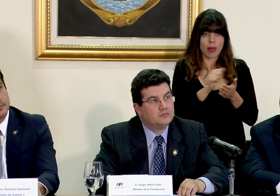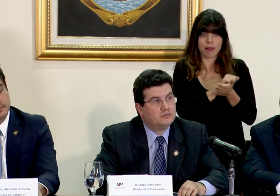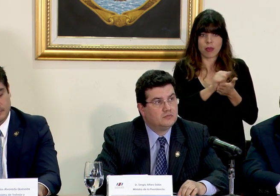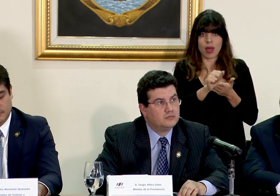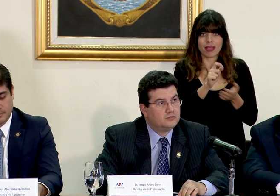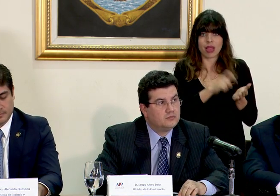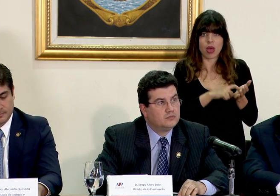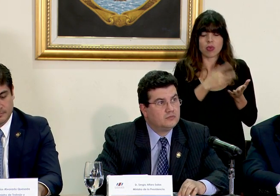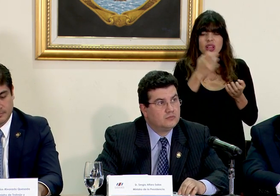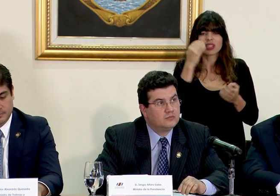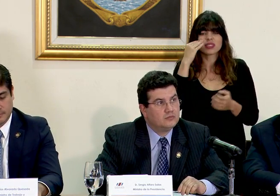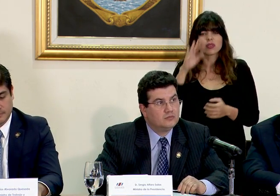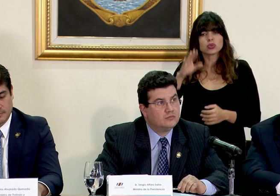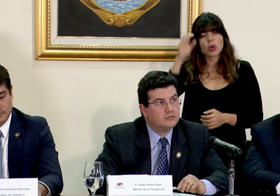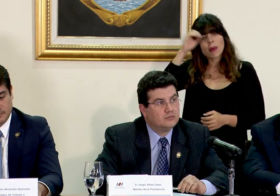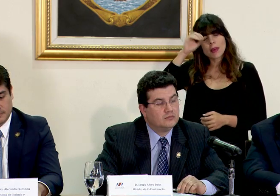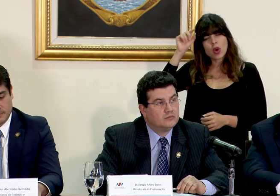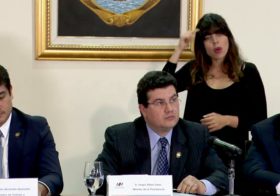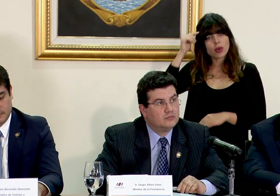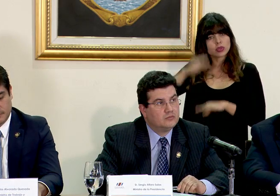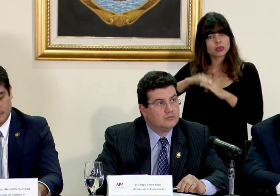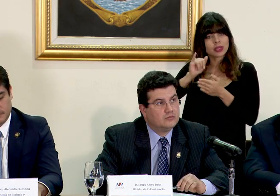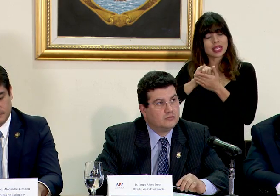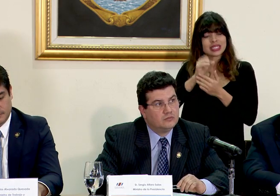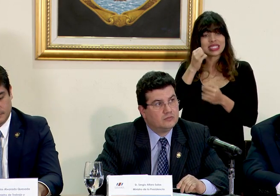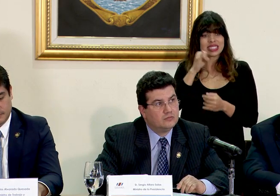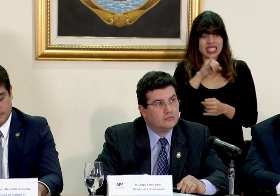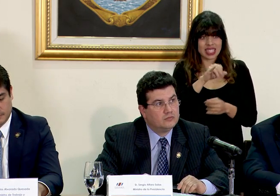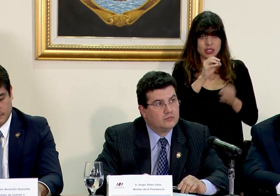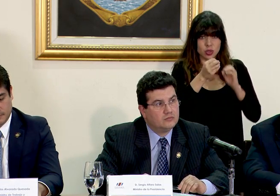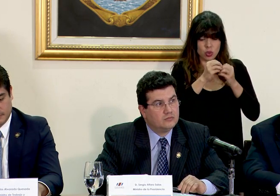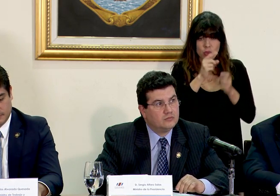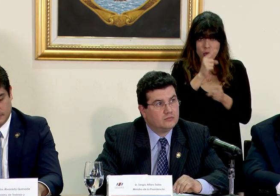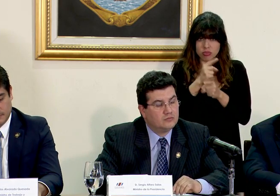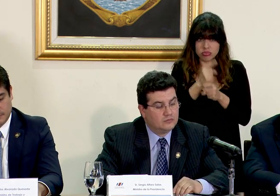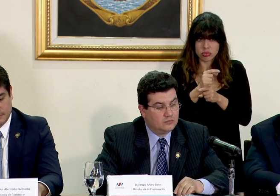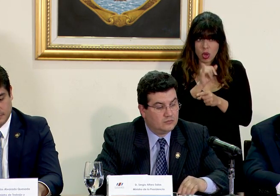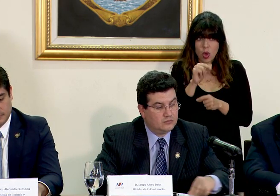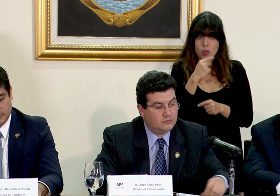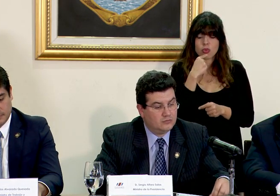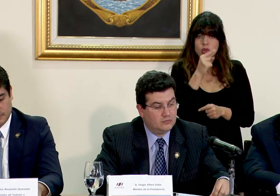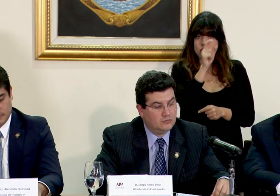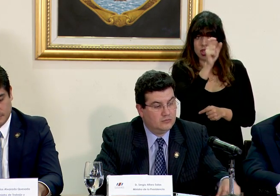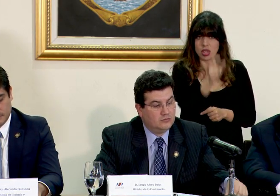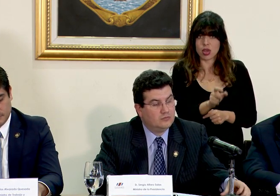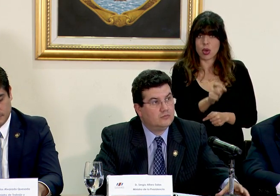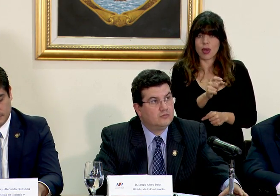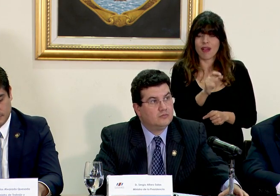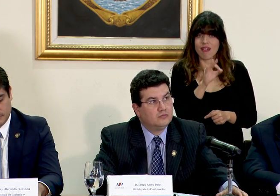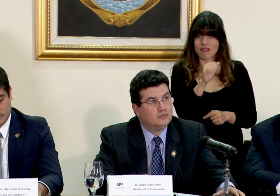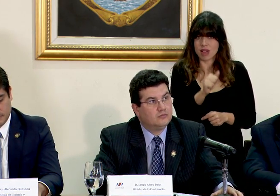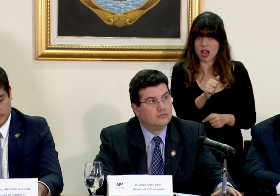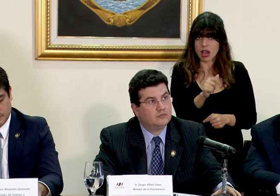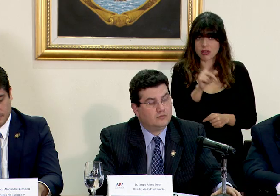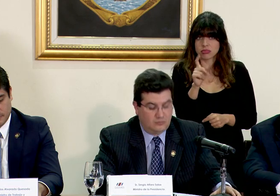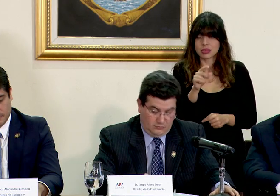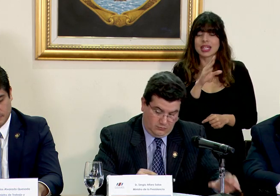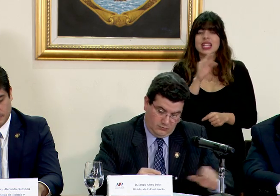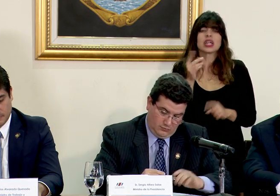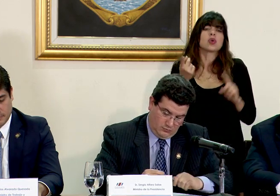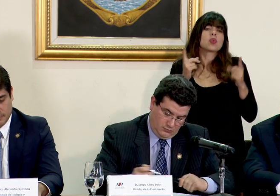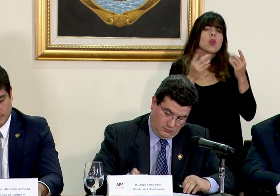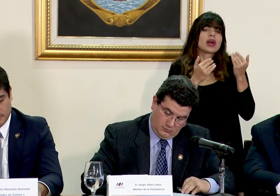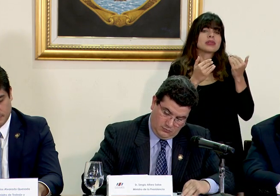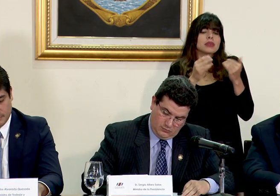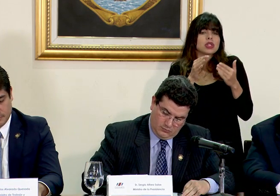posición del gobierno con eso y si ese dato es el correcto tal y como lo presentó el frente amplio y que expectativa de